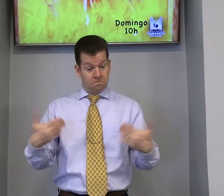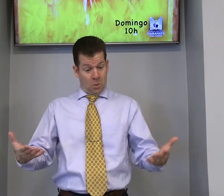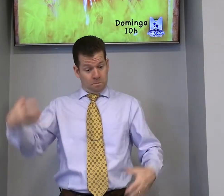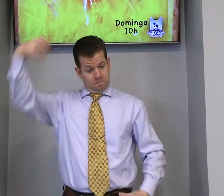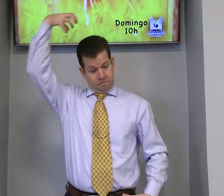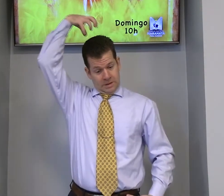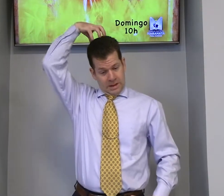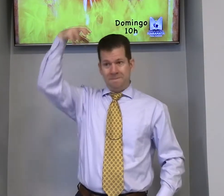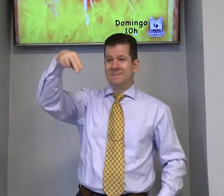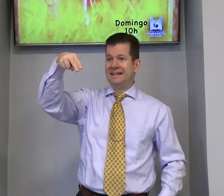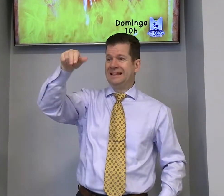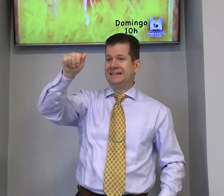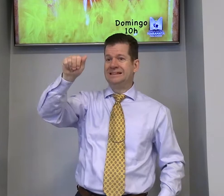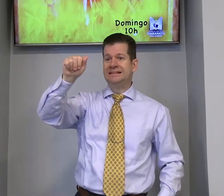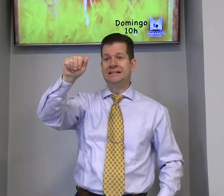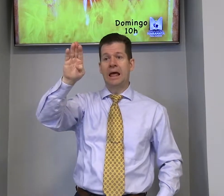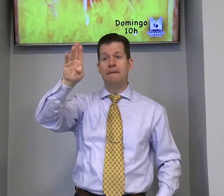Agora, rei